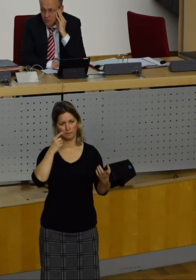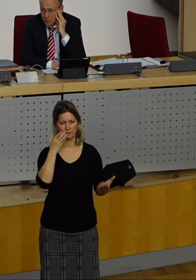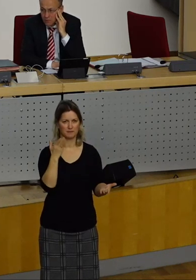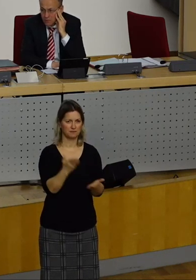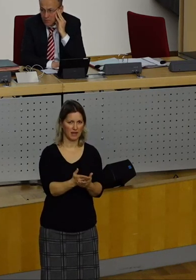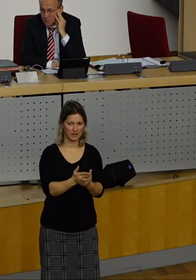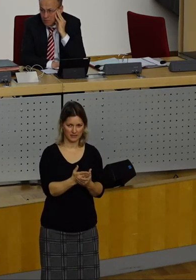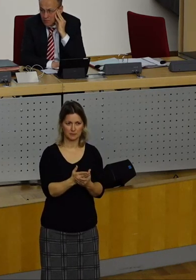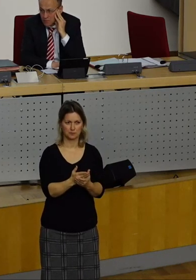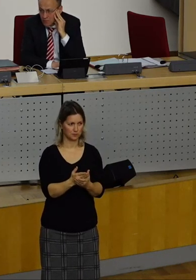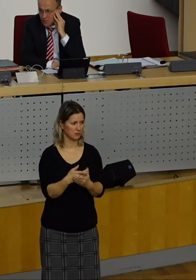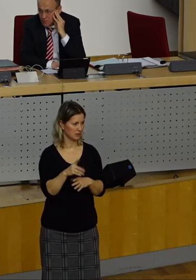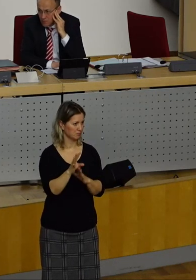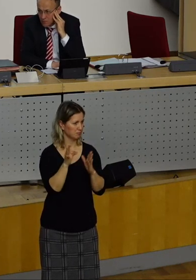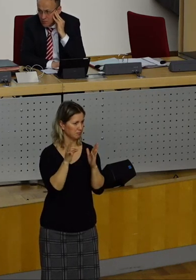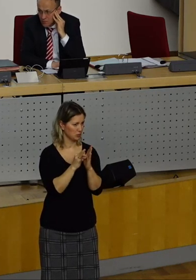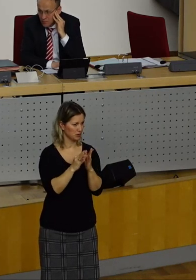können diesen Tagesordnungspunkt verlassen. nicht machen,